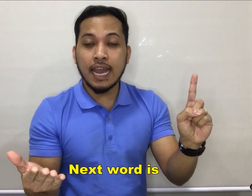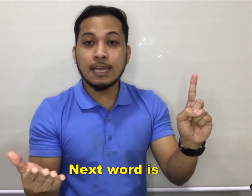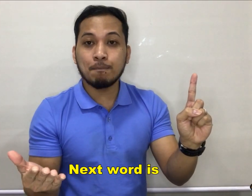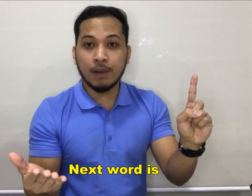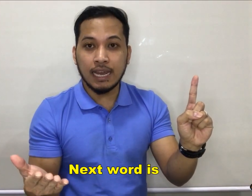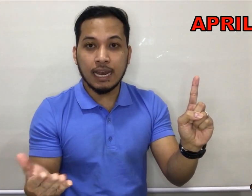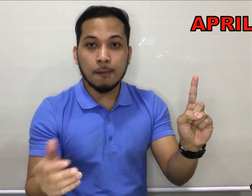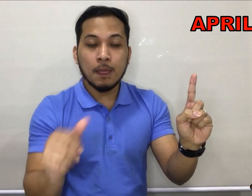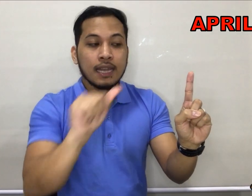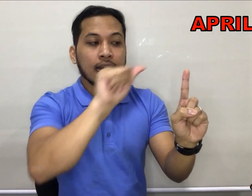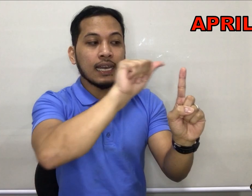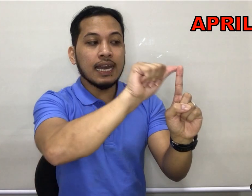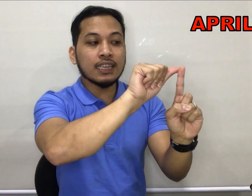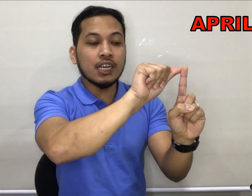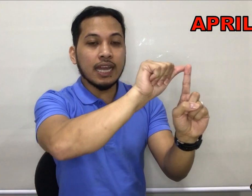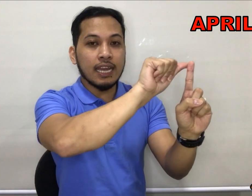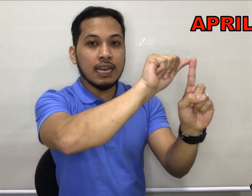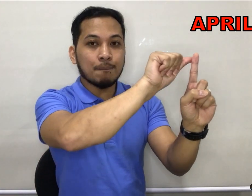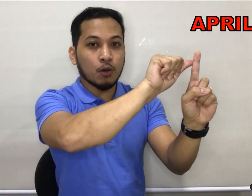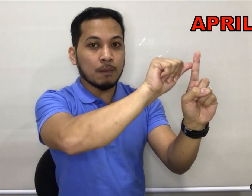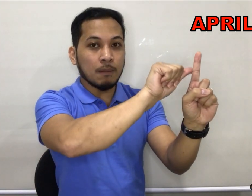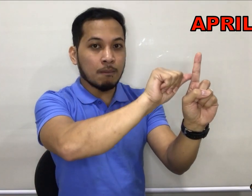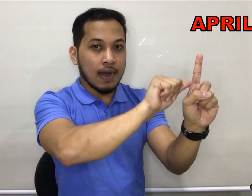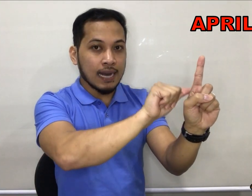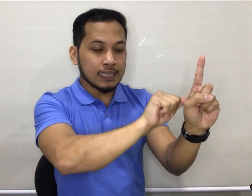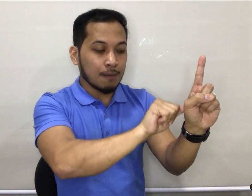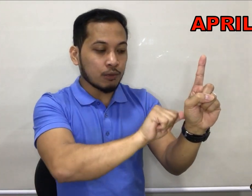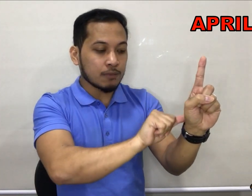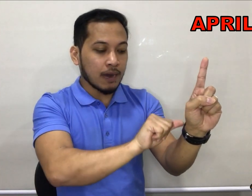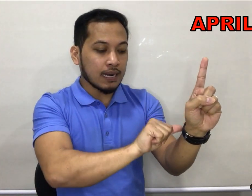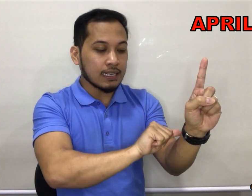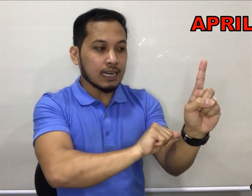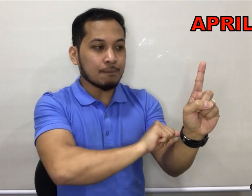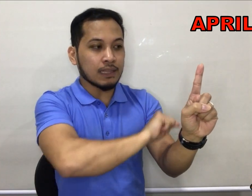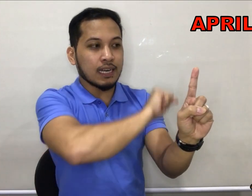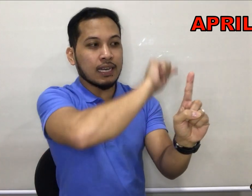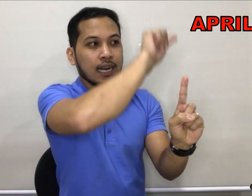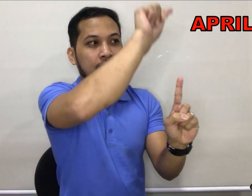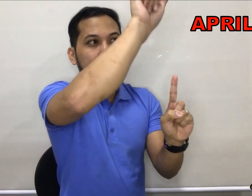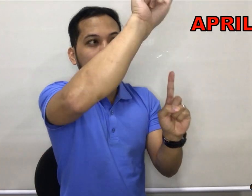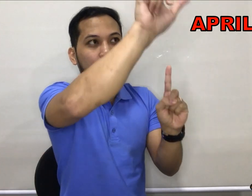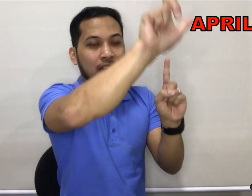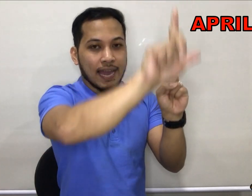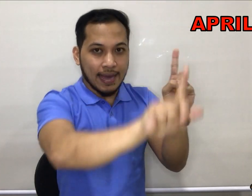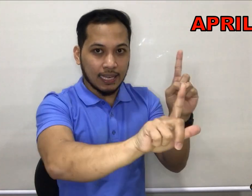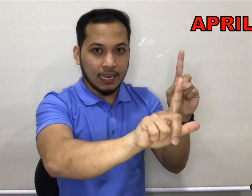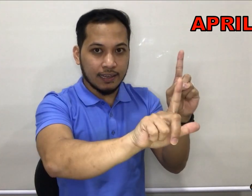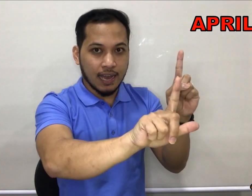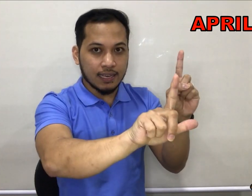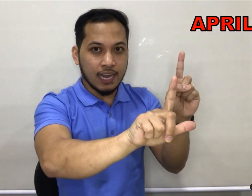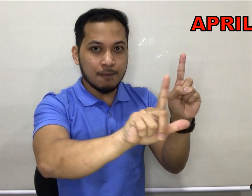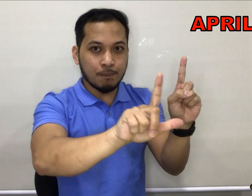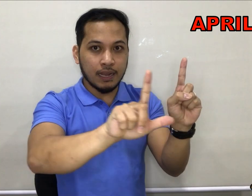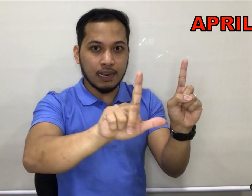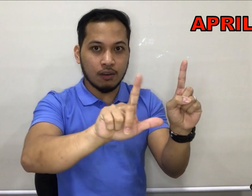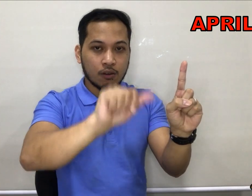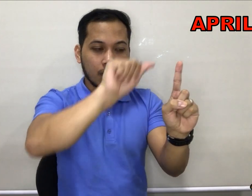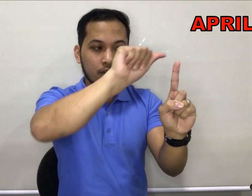April. Naka letter A lang po pababa. Tapos parang naglilipat ka ng kalendaryo na L. Ayan, April. Okay,